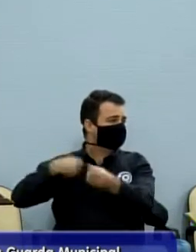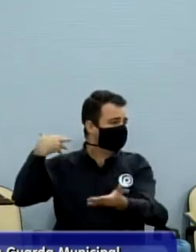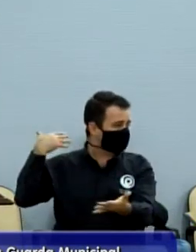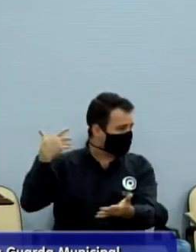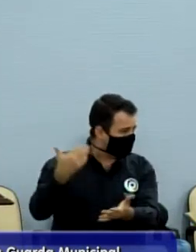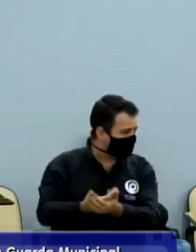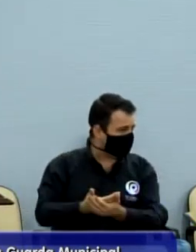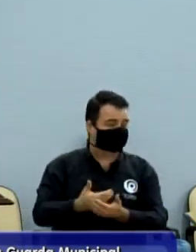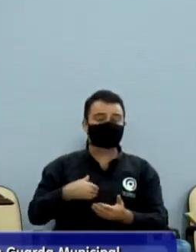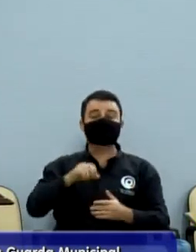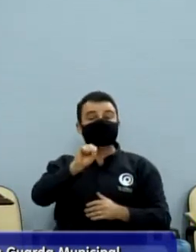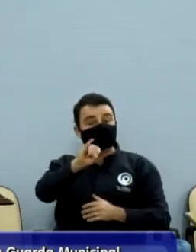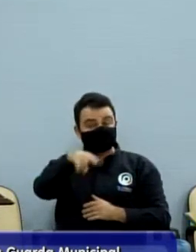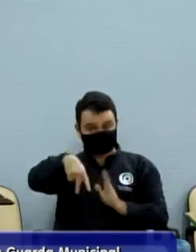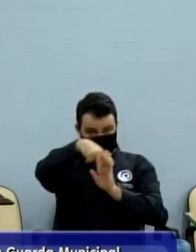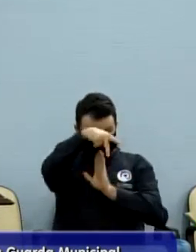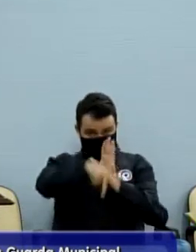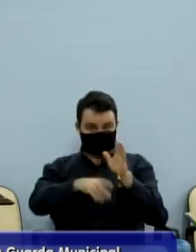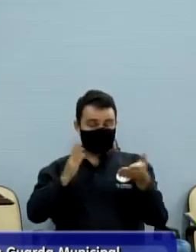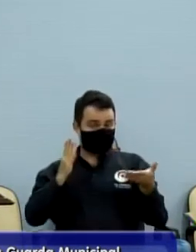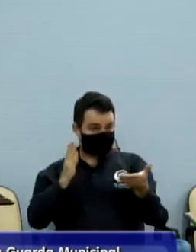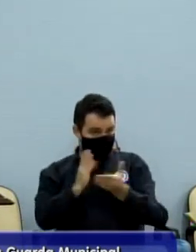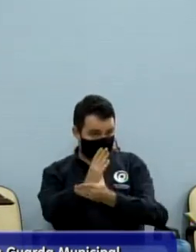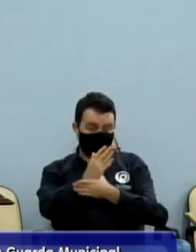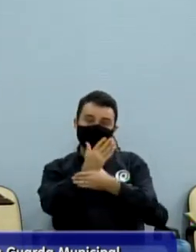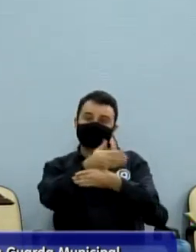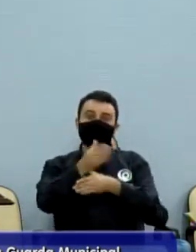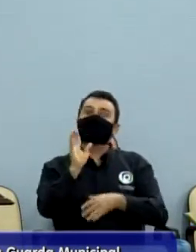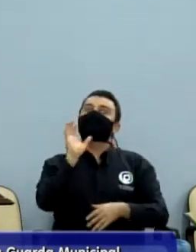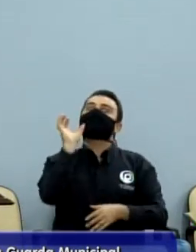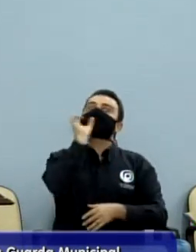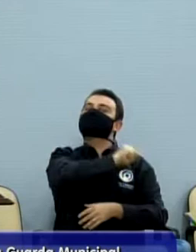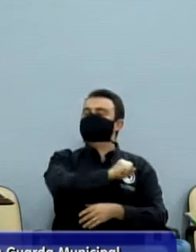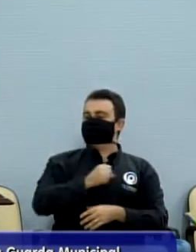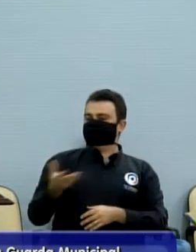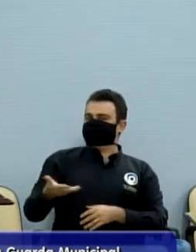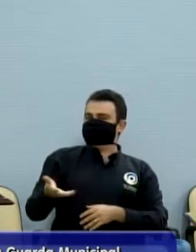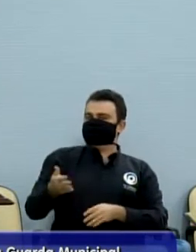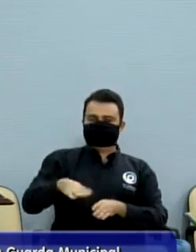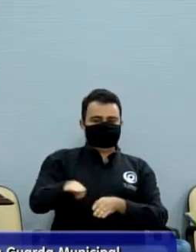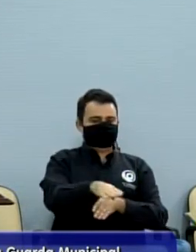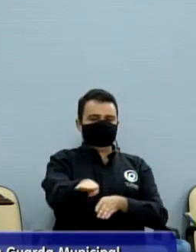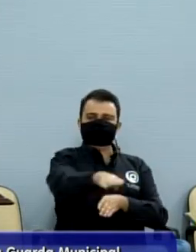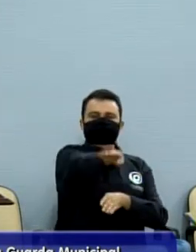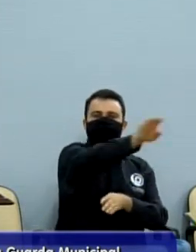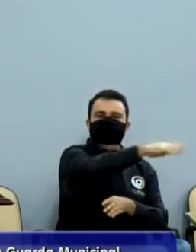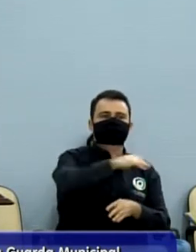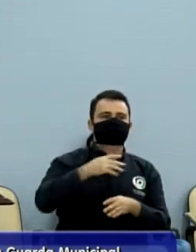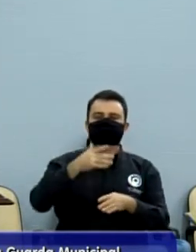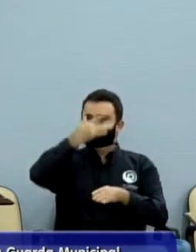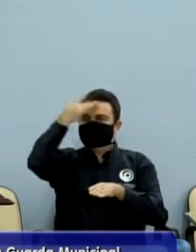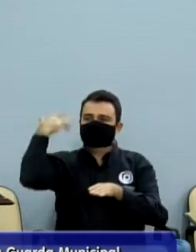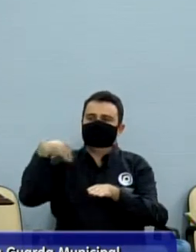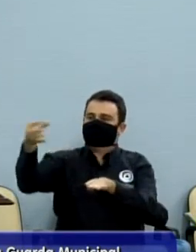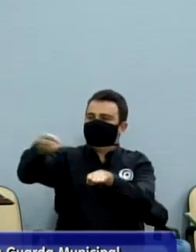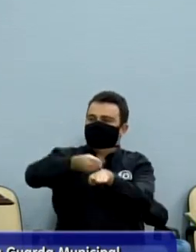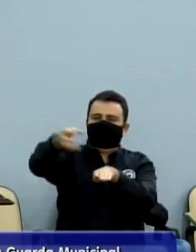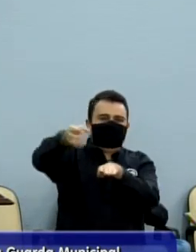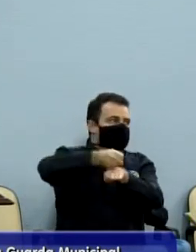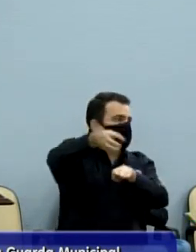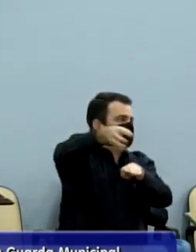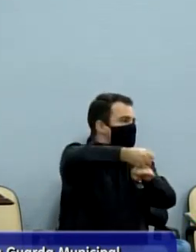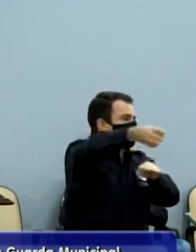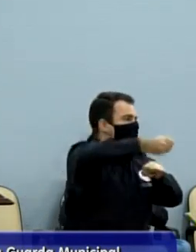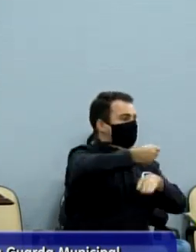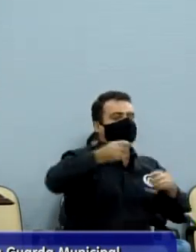desse projeto, com certeza os taxistas vão poder andar mais rápido, vão rodar mais rápido. Os municípios, os usuários do